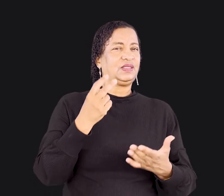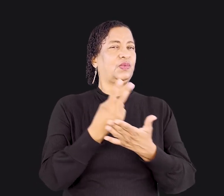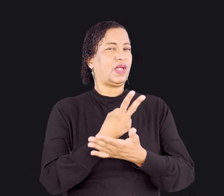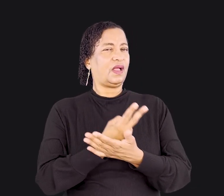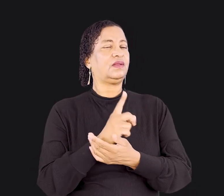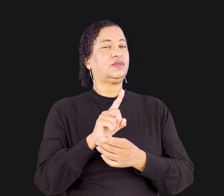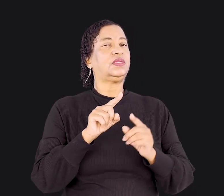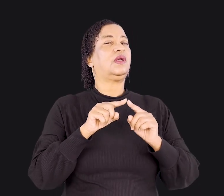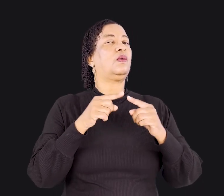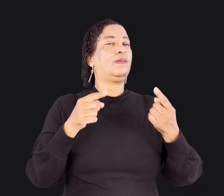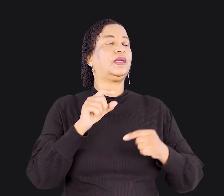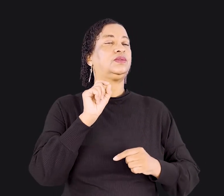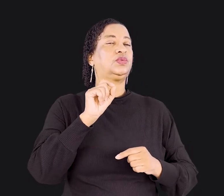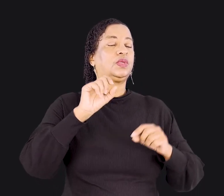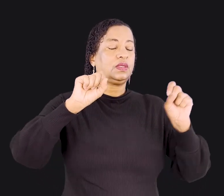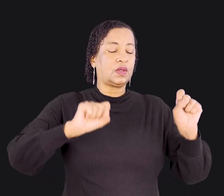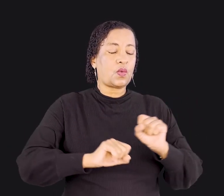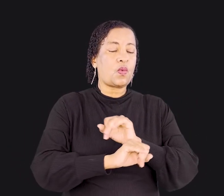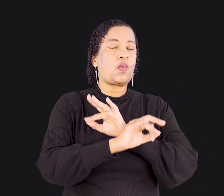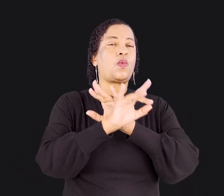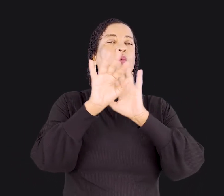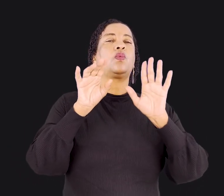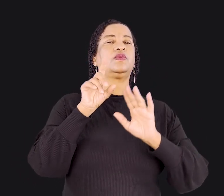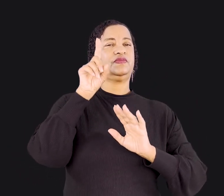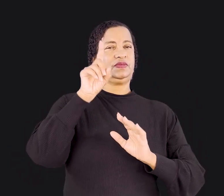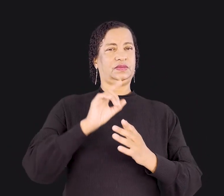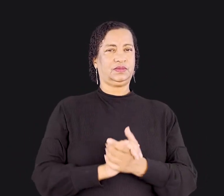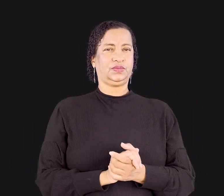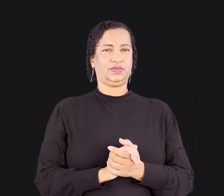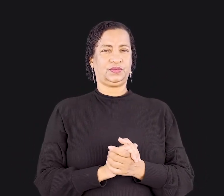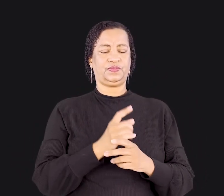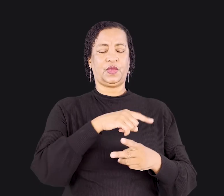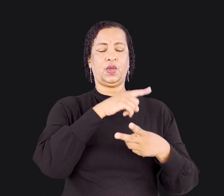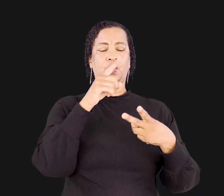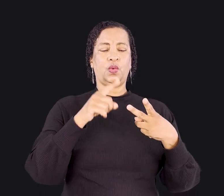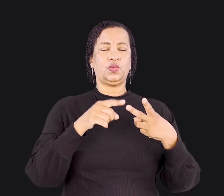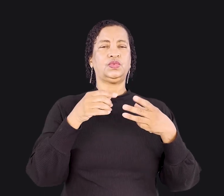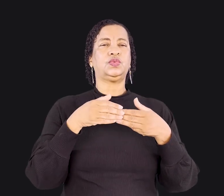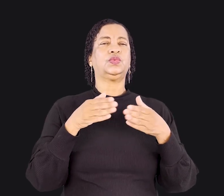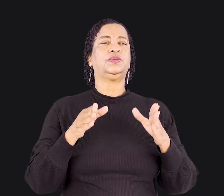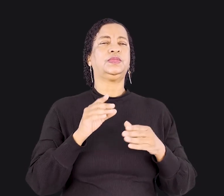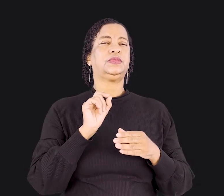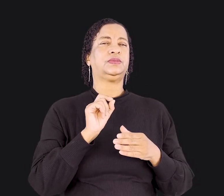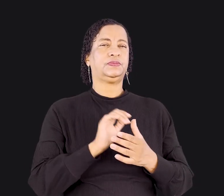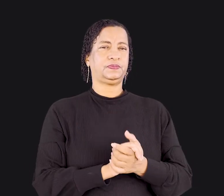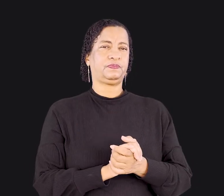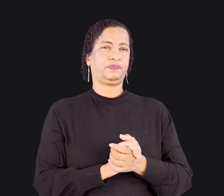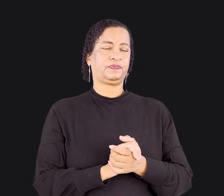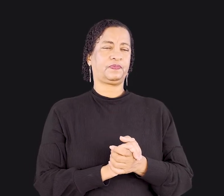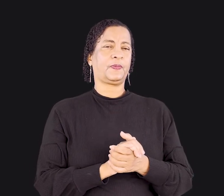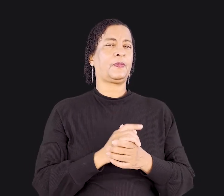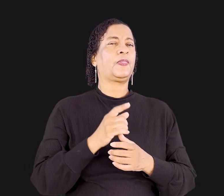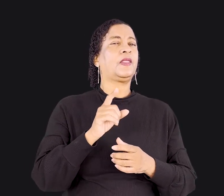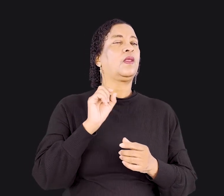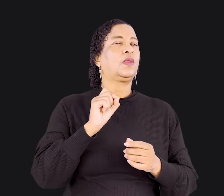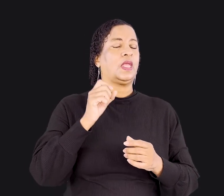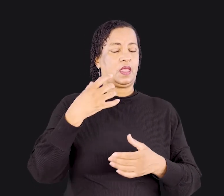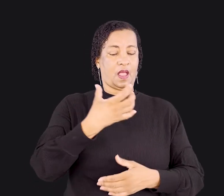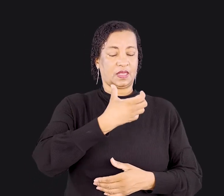ou errado, mas o que glorifica a Deus? O segundo princípio é o lucro é a salvação dos